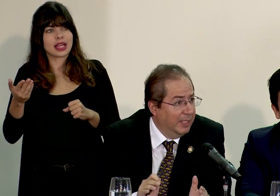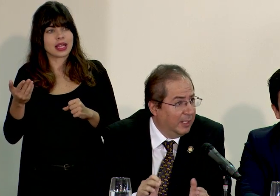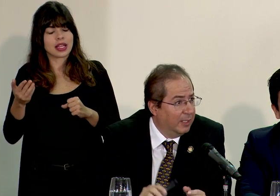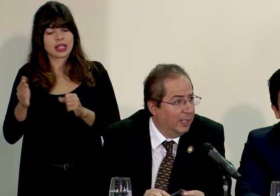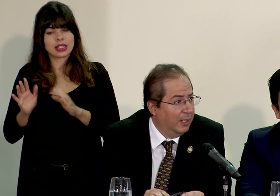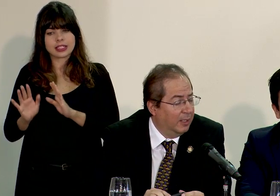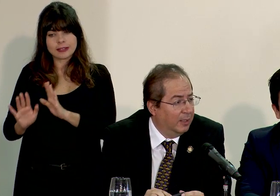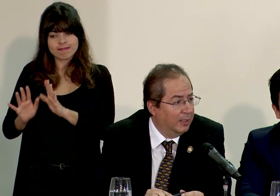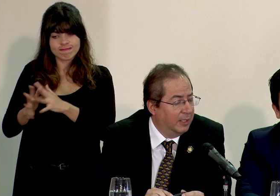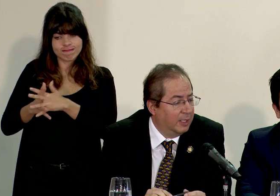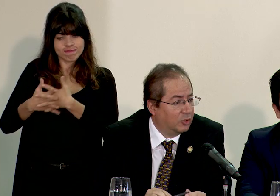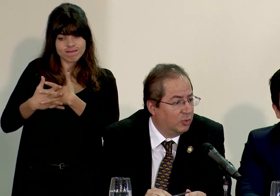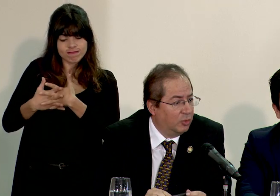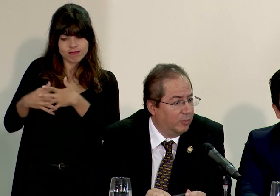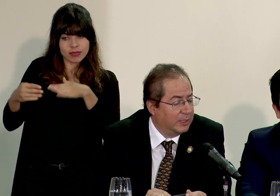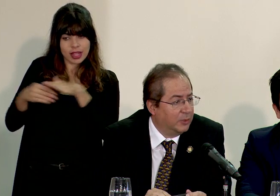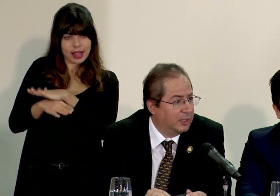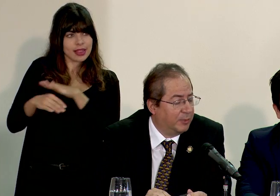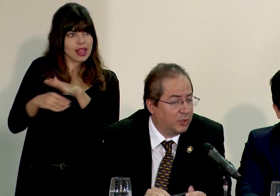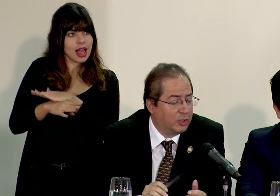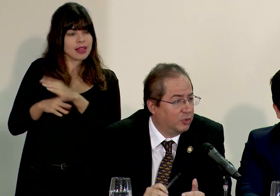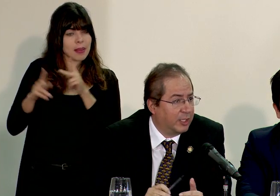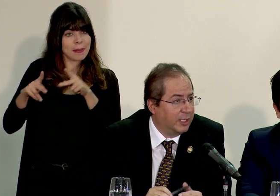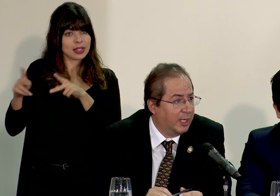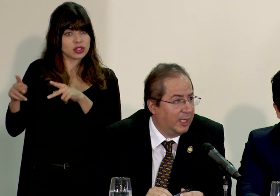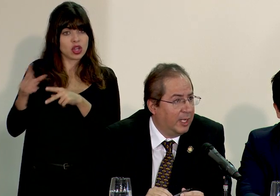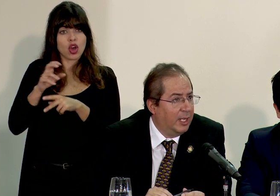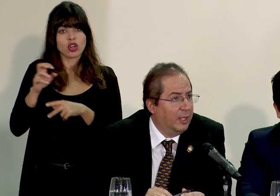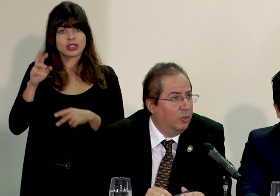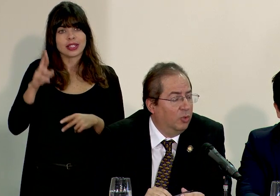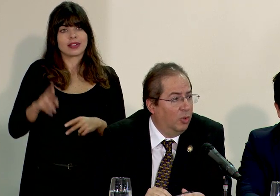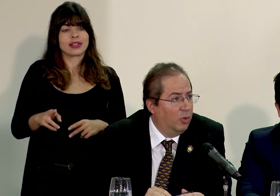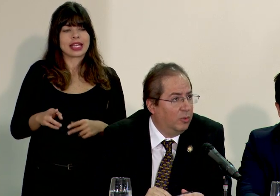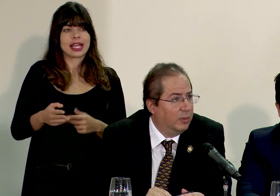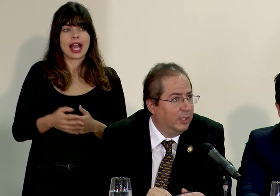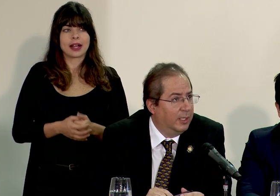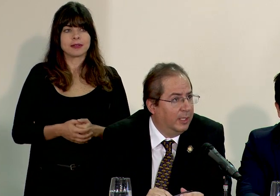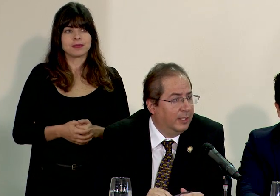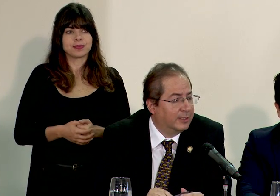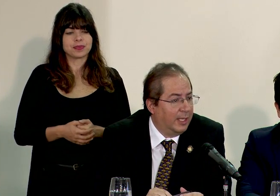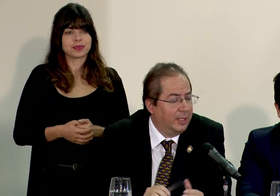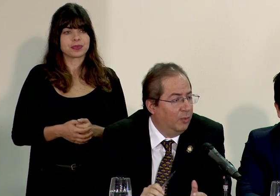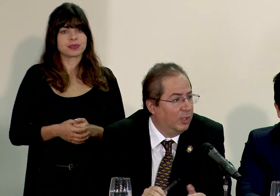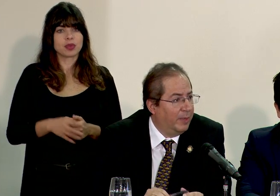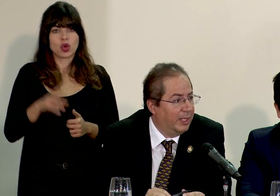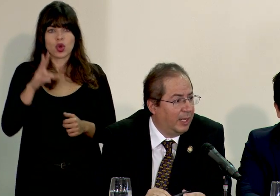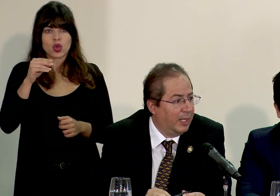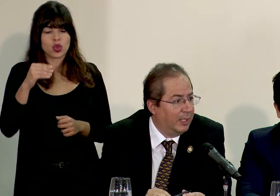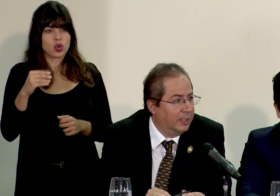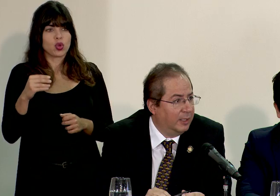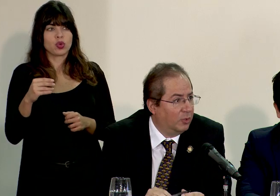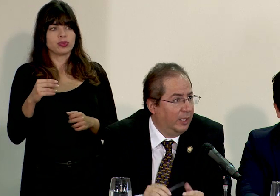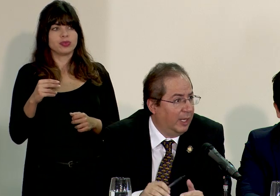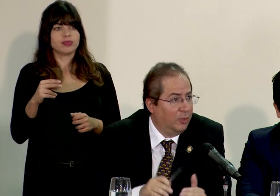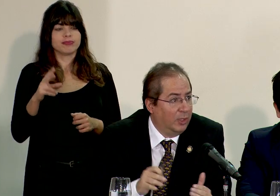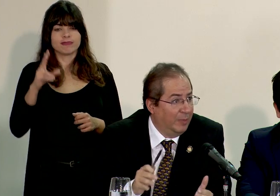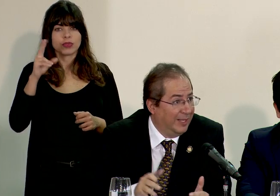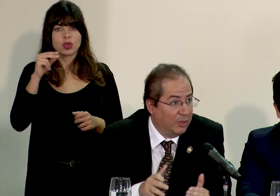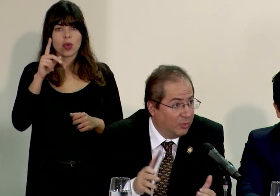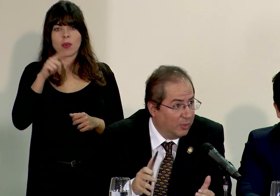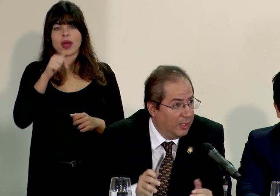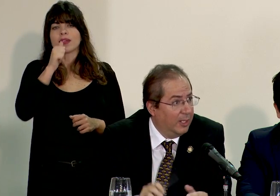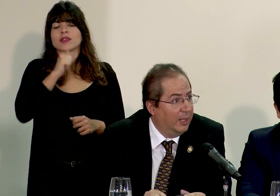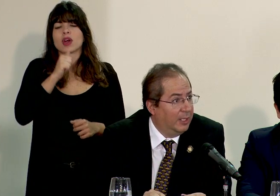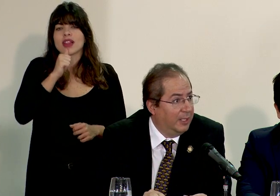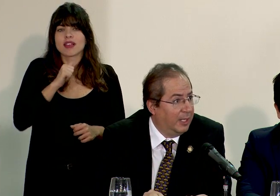impedir el ingreso masivo de esas personas Costa Rica no está de ninguna manera tolerando ni